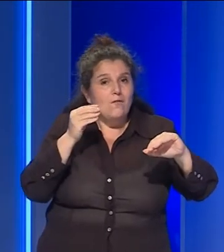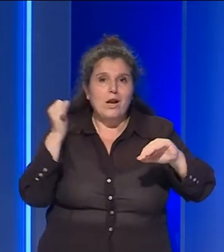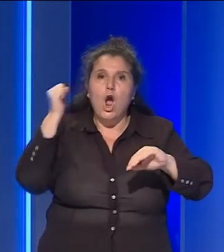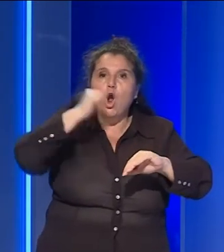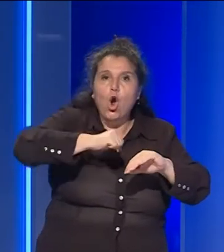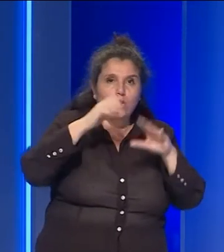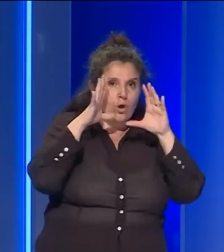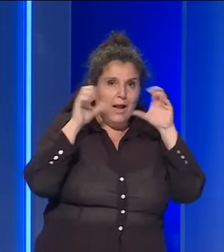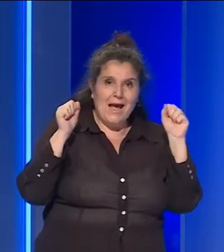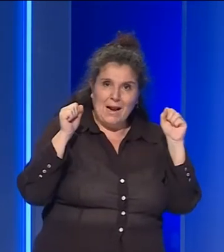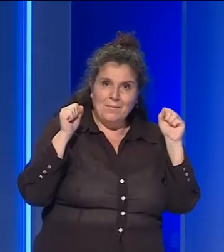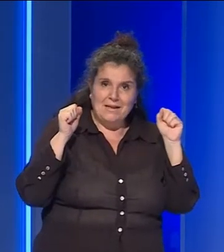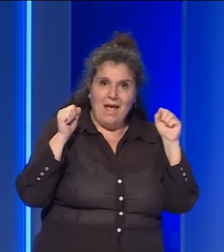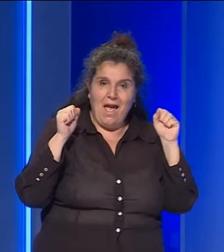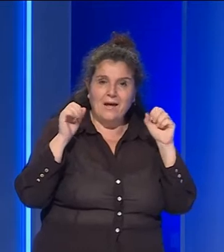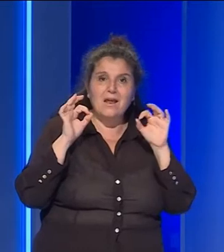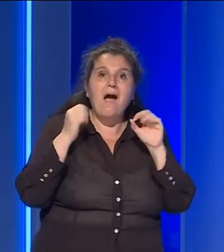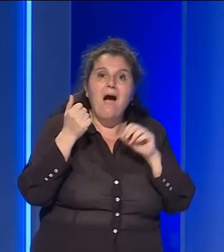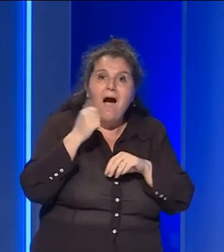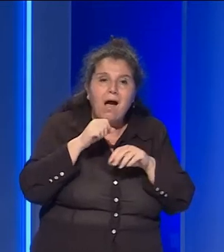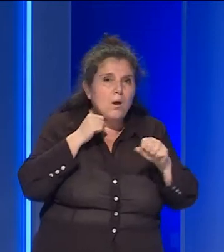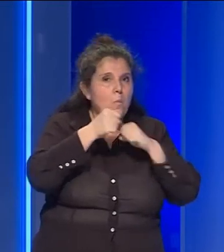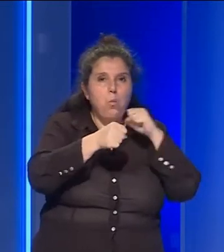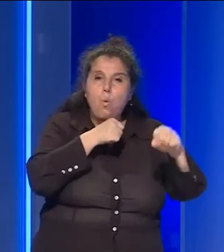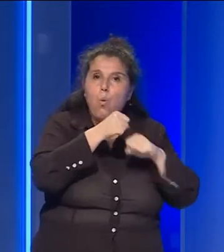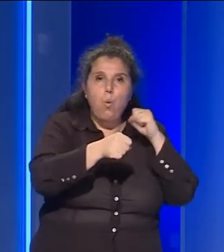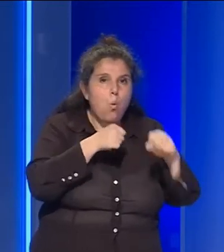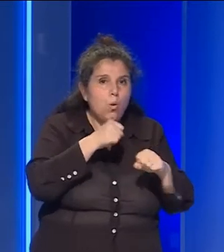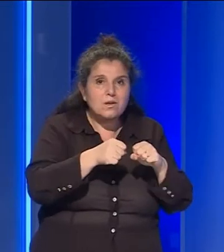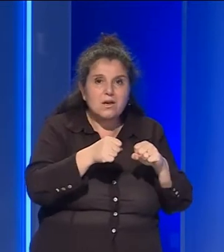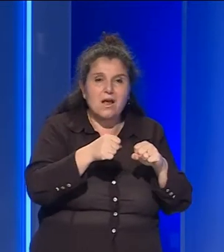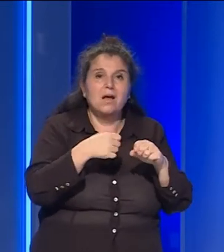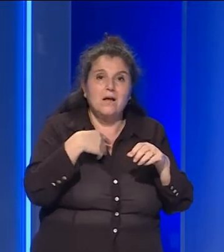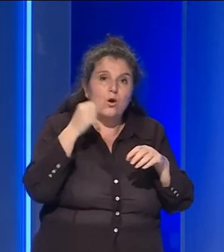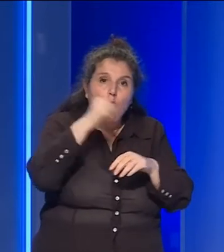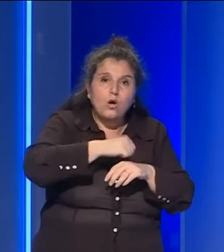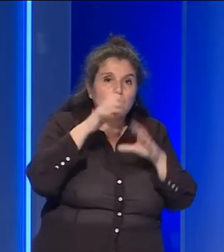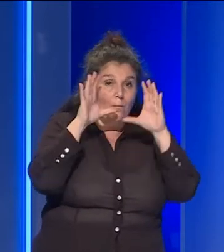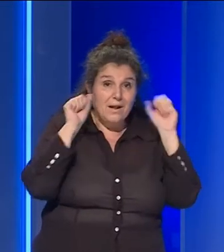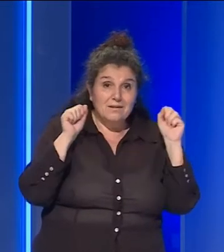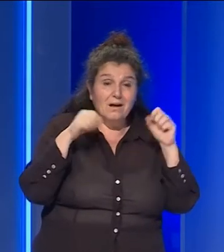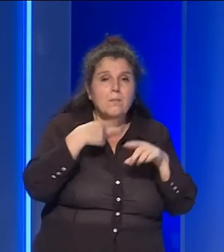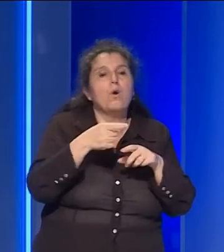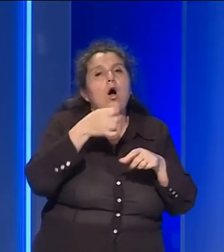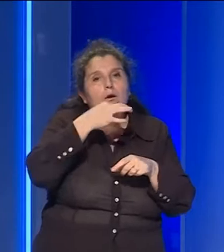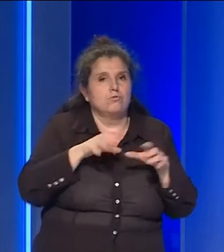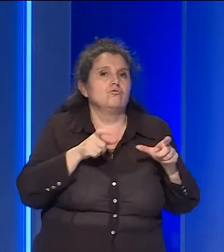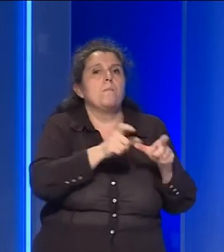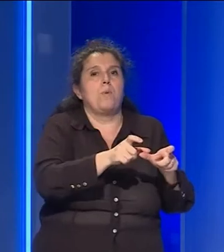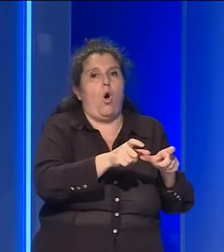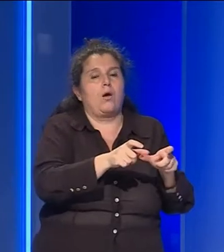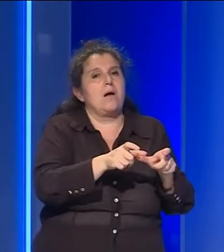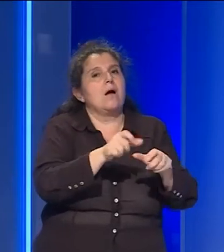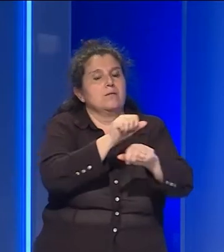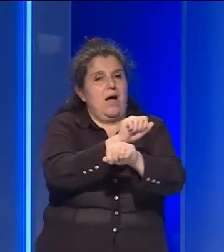contro di loro arrivando addirittura a sferrare pugni che hanno colpito i militari che poi sono riusciti a bloccarlo e a